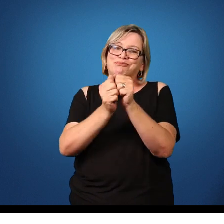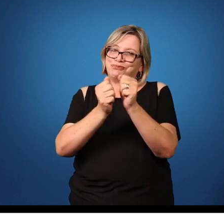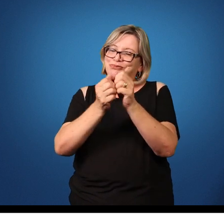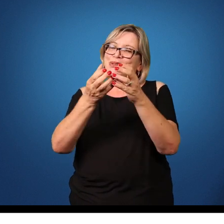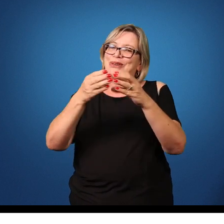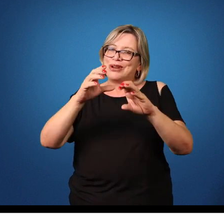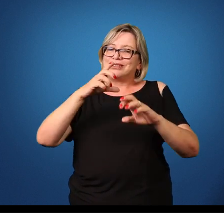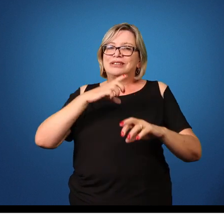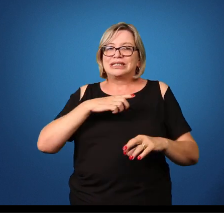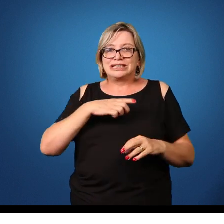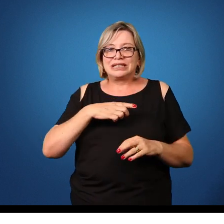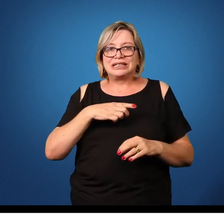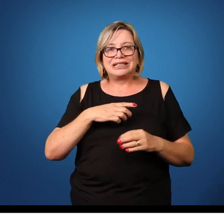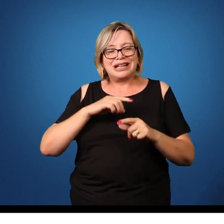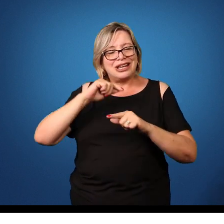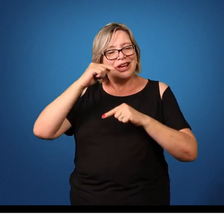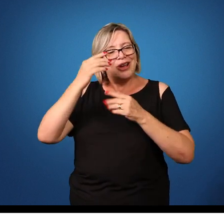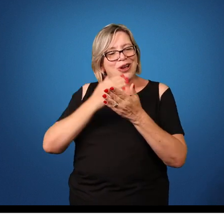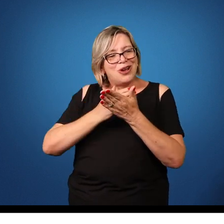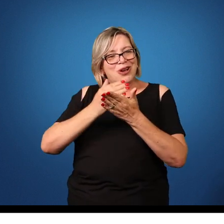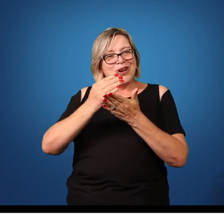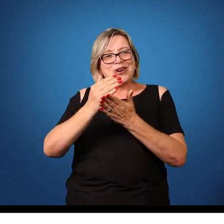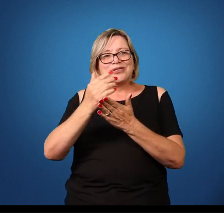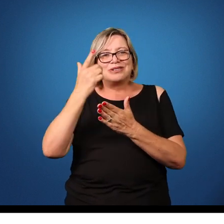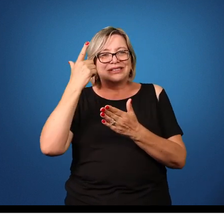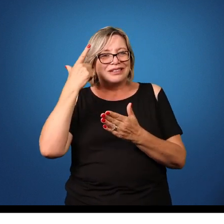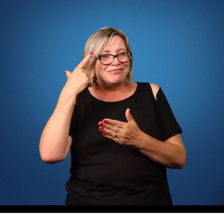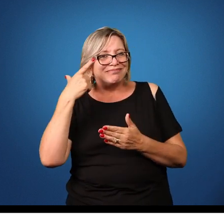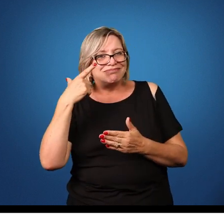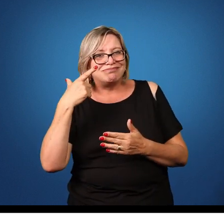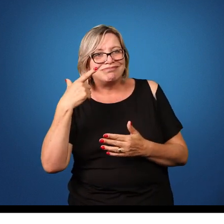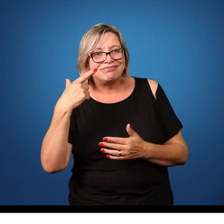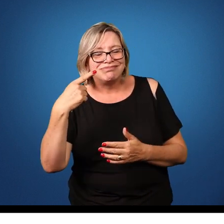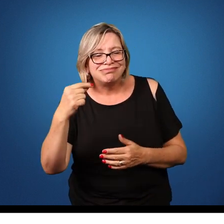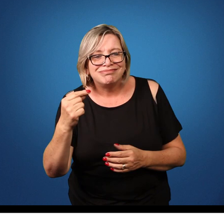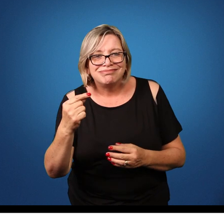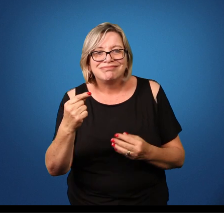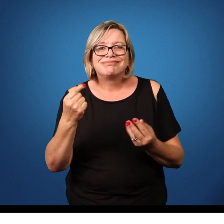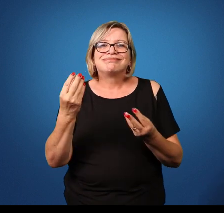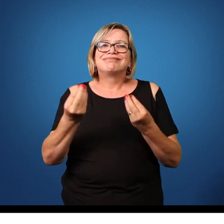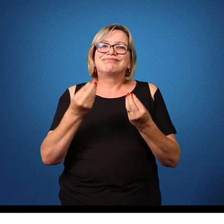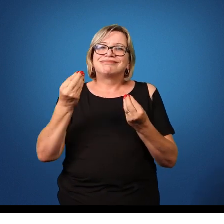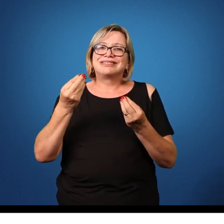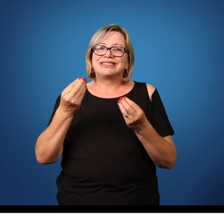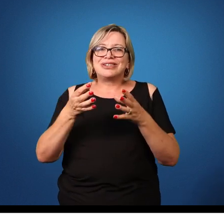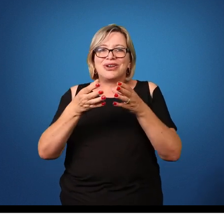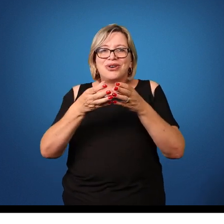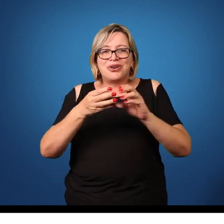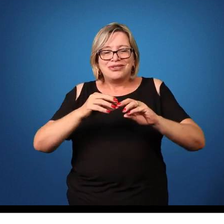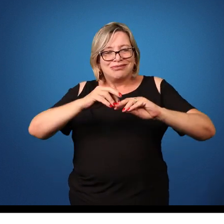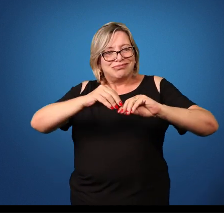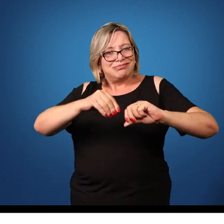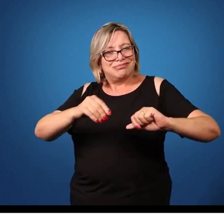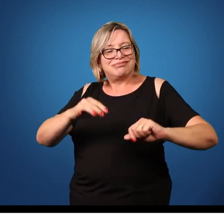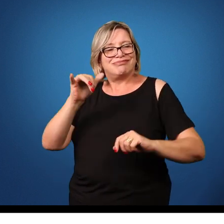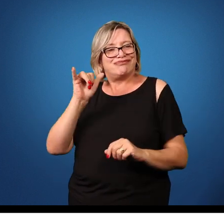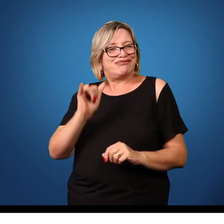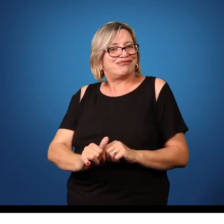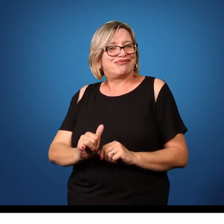hospedeiro. E aí, no caso, esses ovos, quando alcançam o solo,